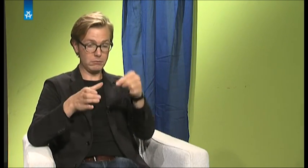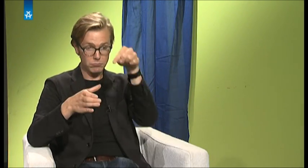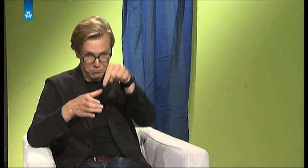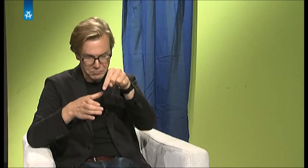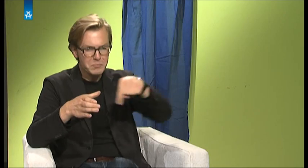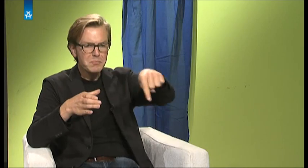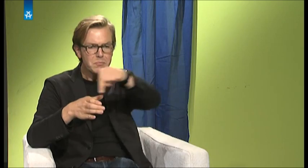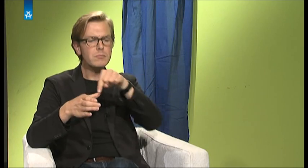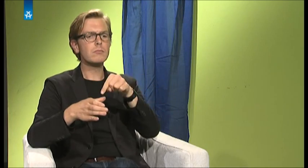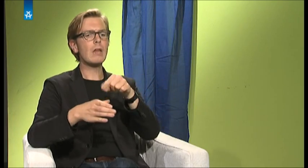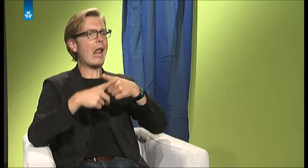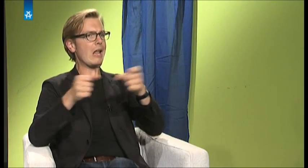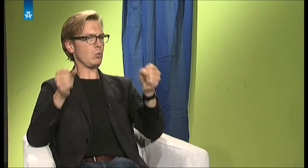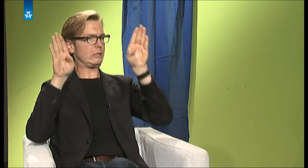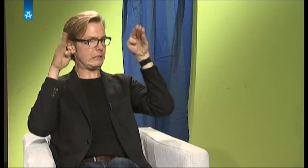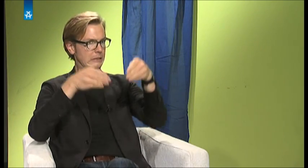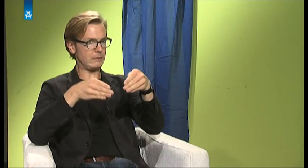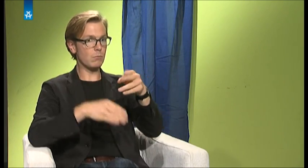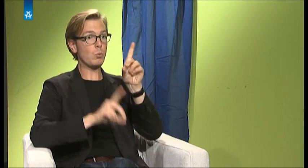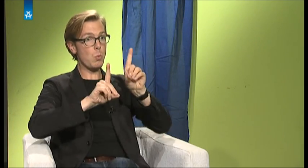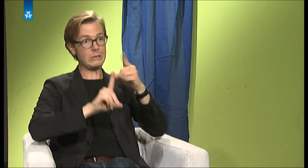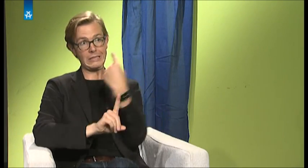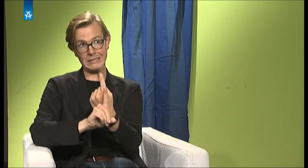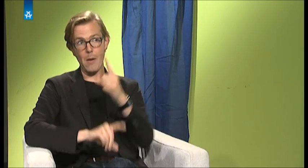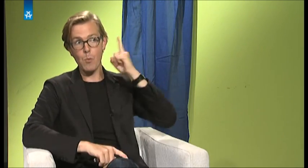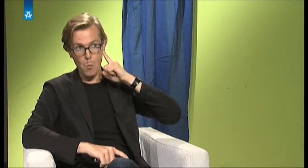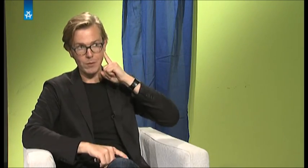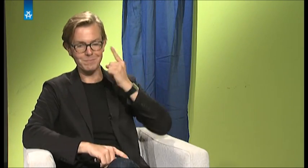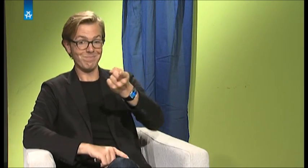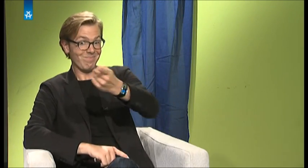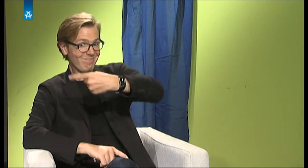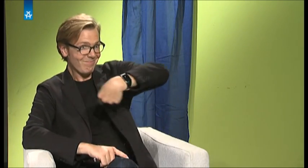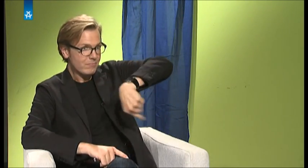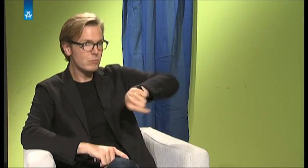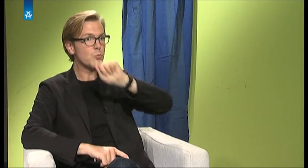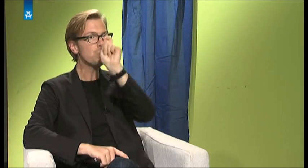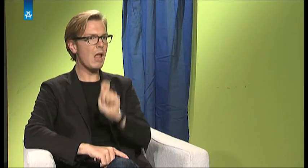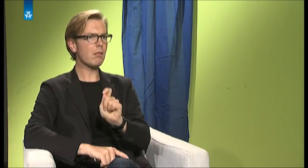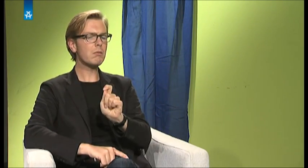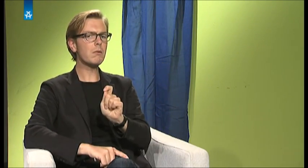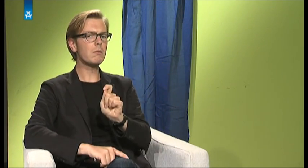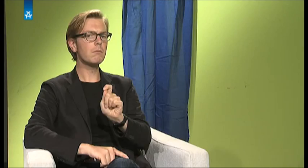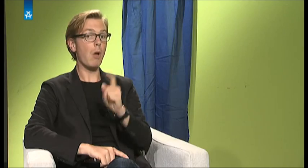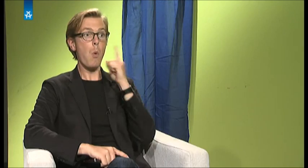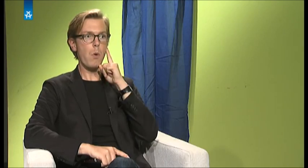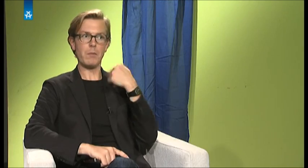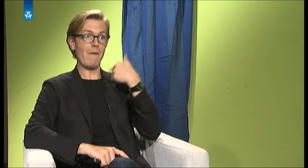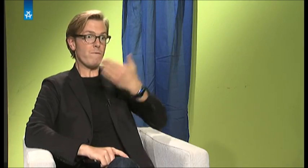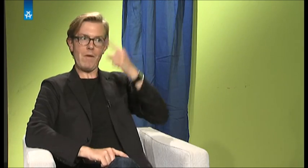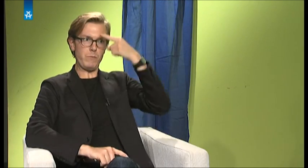Dozent war hörend. Ich saß zusammen in einer Gruppe von Studierenden, die alle hörend waren, was ich nicht wusste. Die haben sich durchgehend gebärdensprachlich unterhalten. war eine